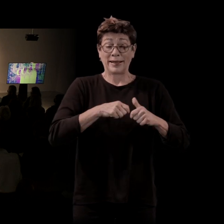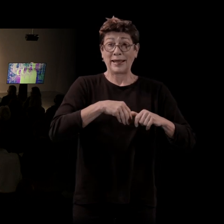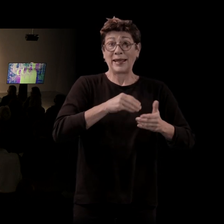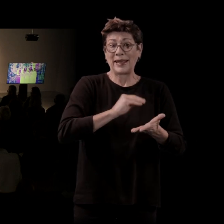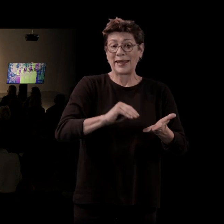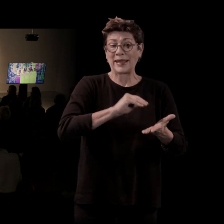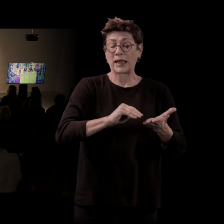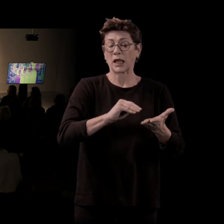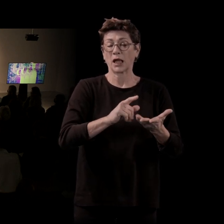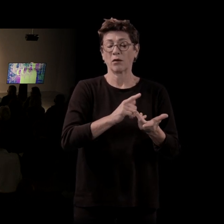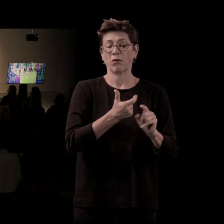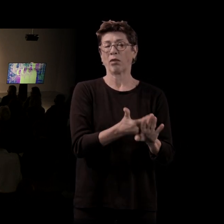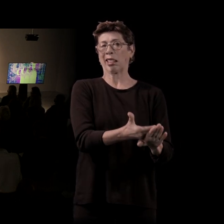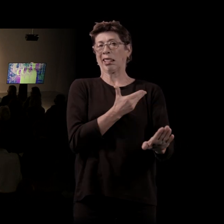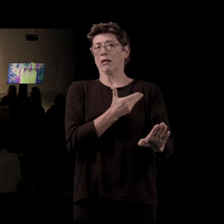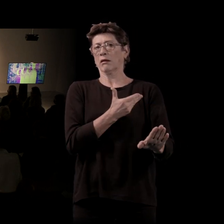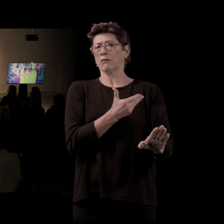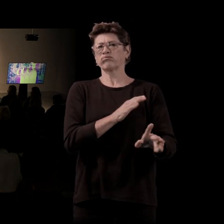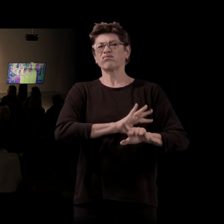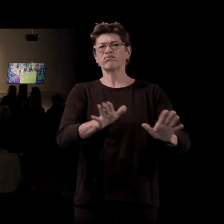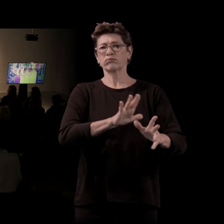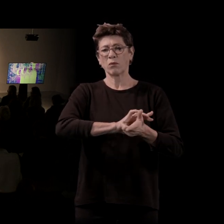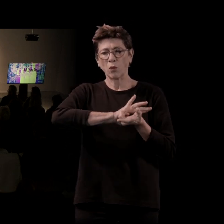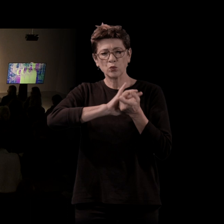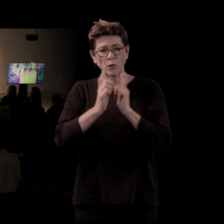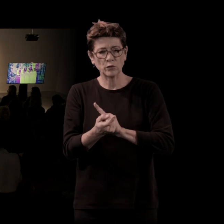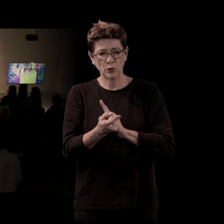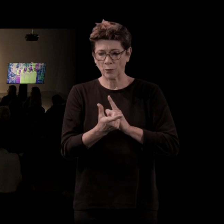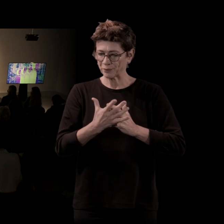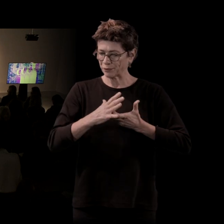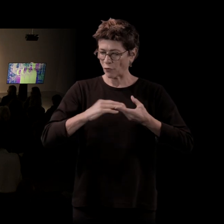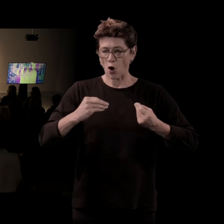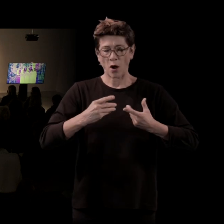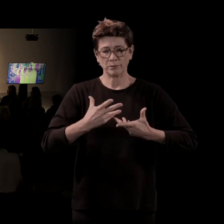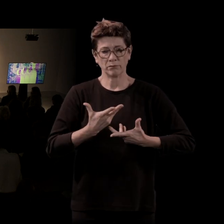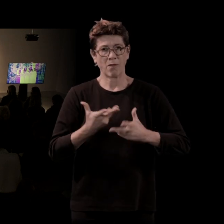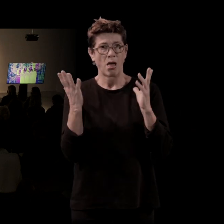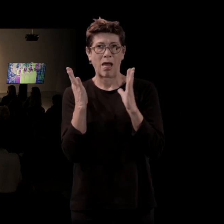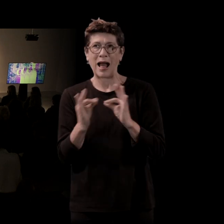'un. Et que c'est devenu une manière de raconter le monde que je connaissais. Et à partir de là,